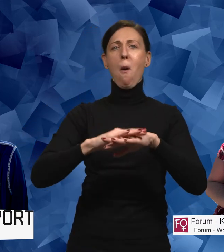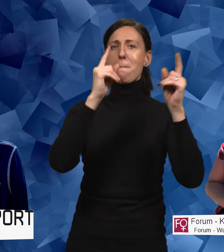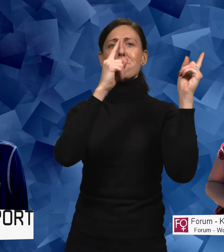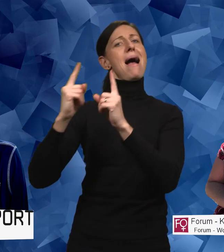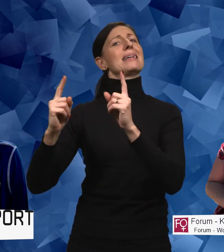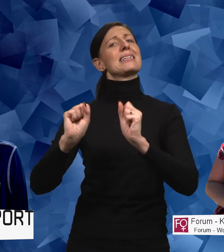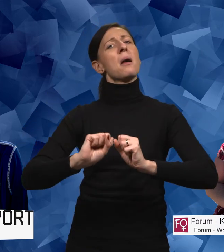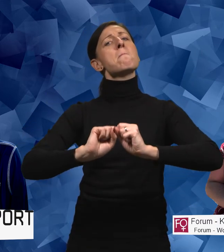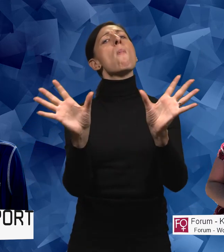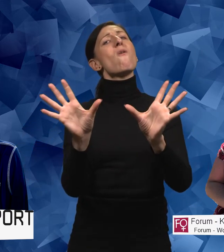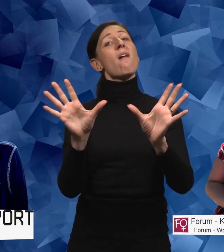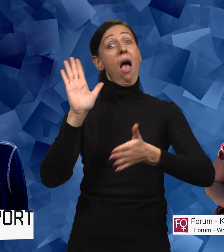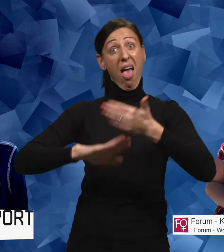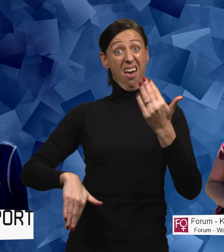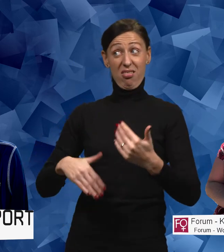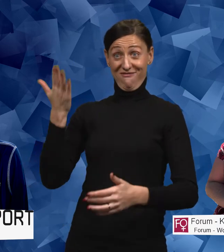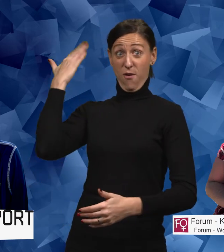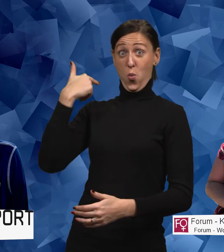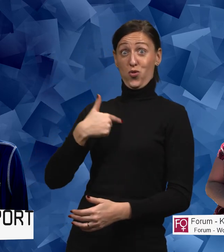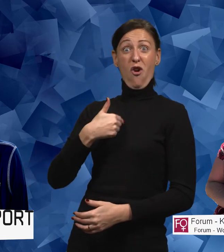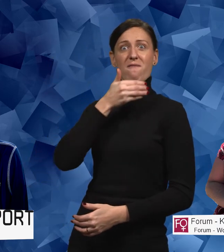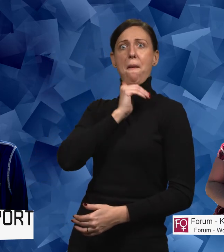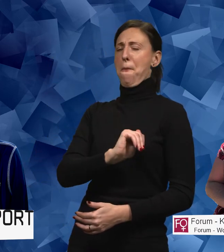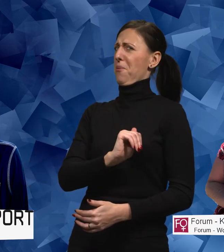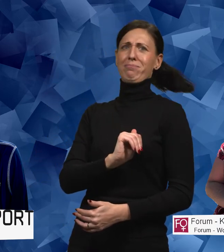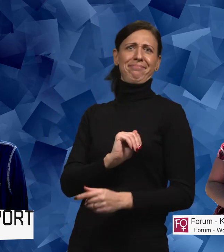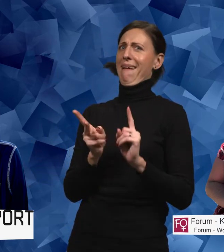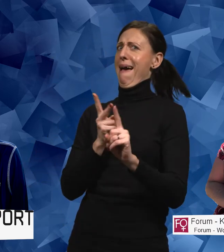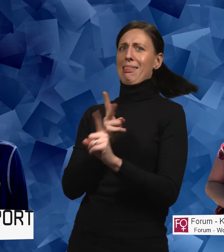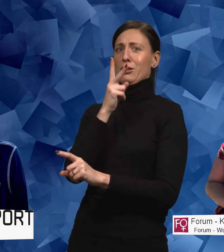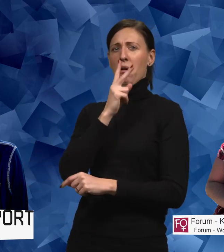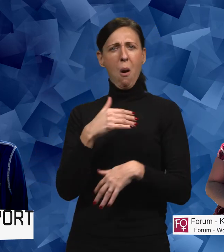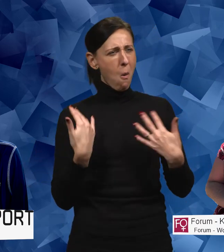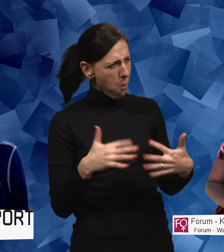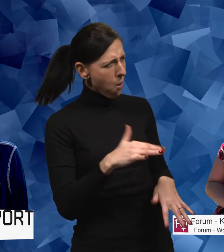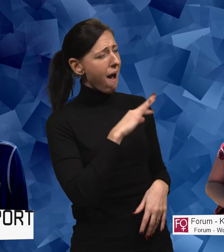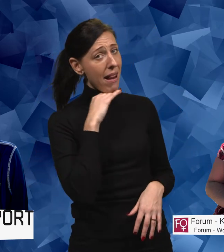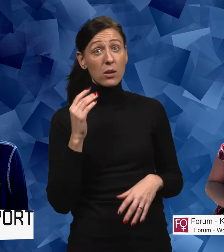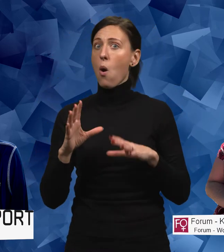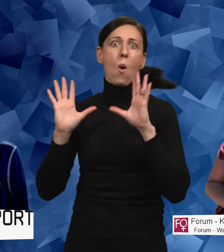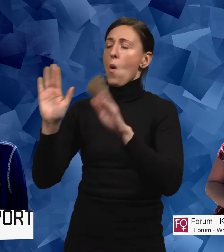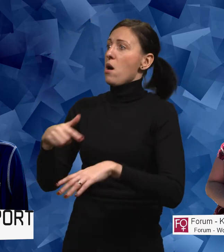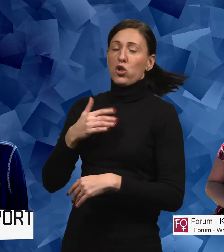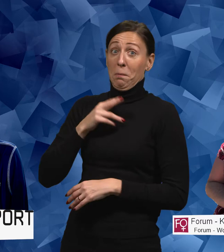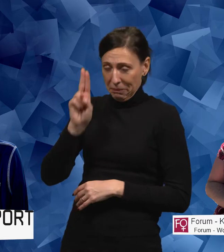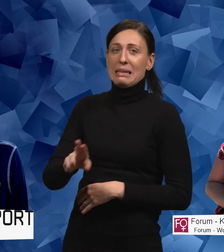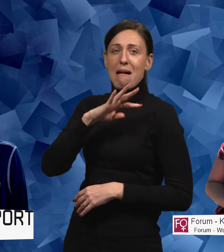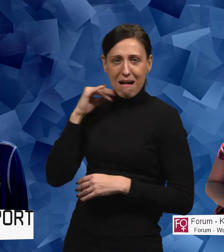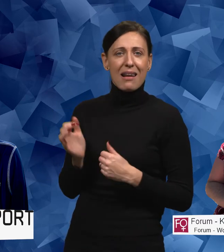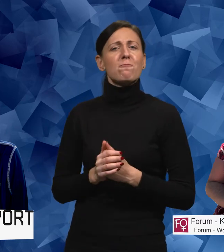på den mänskliga mångfalden än hur det var när jag var ung. Härligt. Ja, det är jättehärligt tycker jag. Jag har en